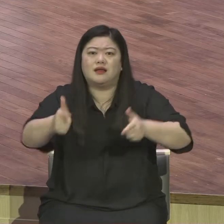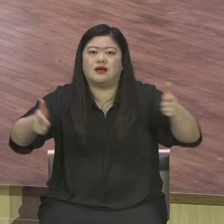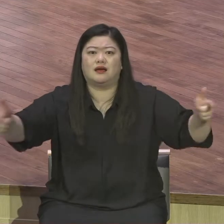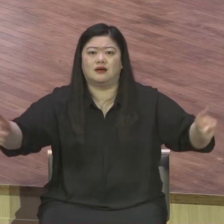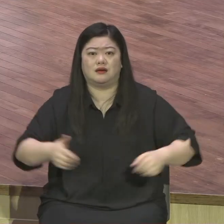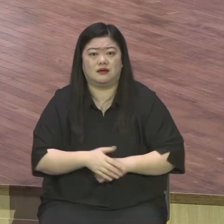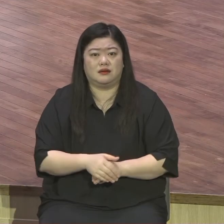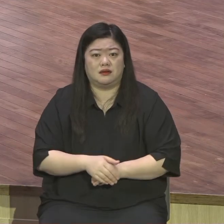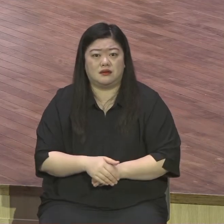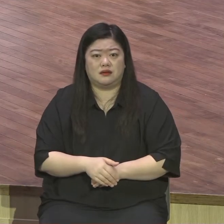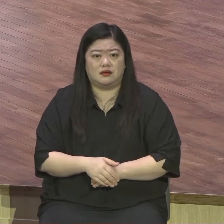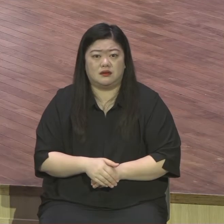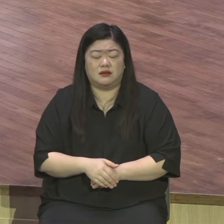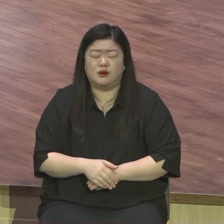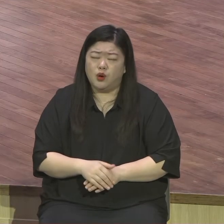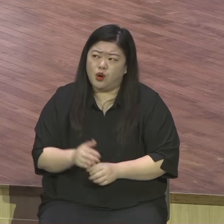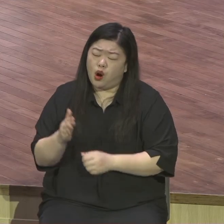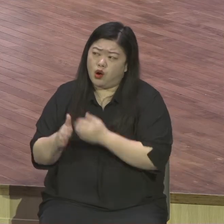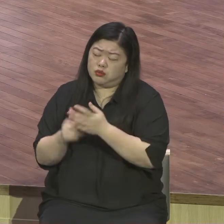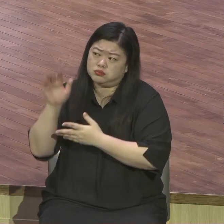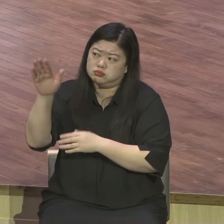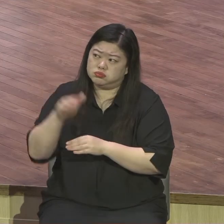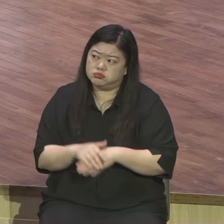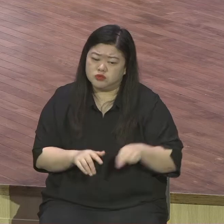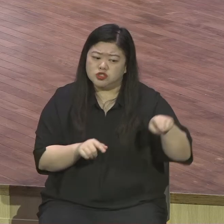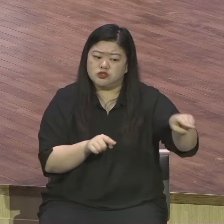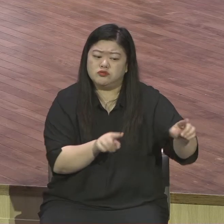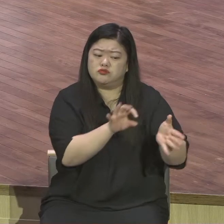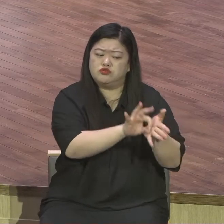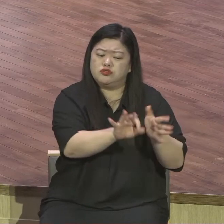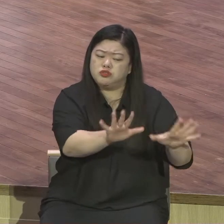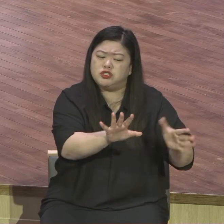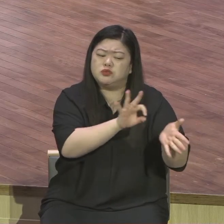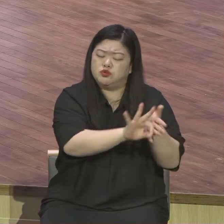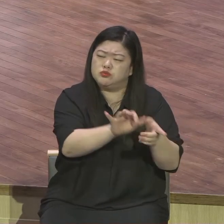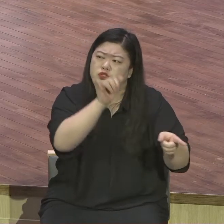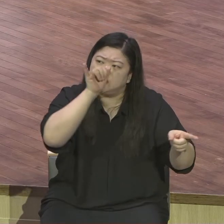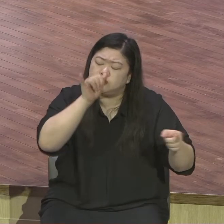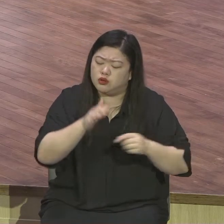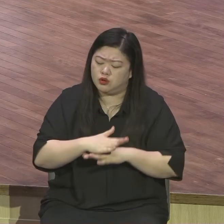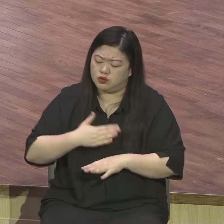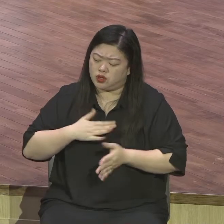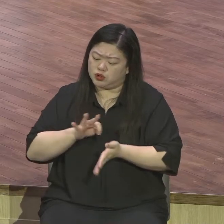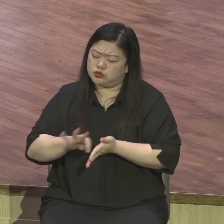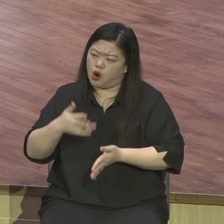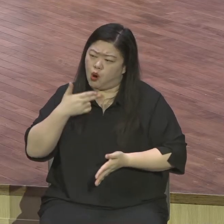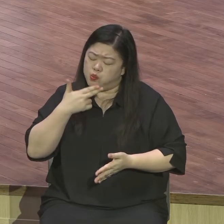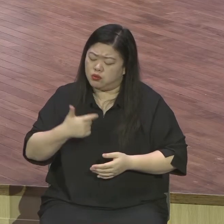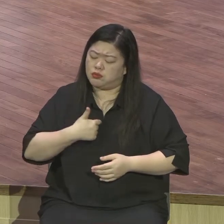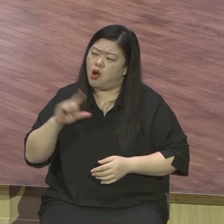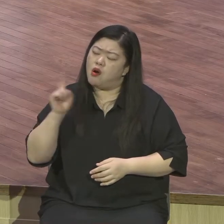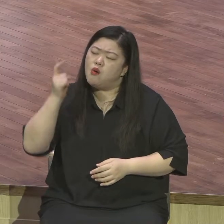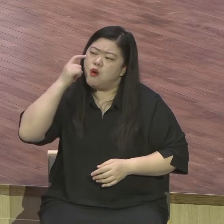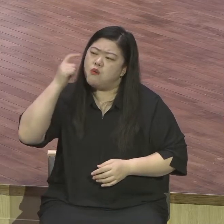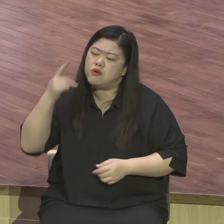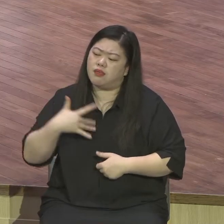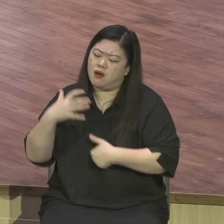세임받을 사람도 있고 하나님께서 다 그렇대로 준비하는 과정이 그런데 각기 다른 시간표를 수용하지 못하고